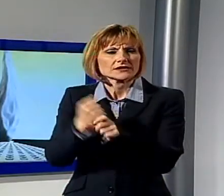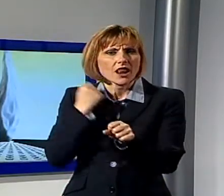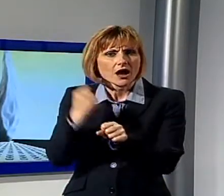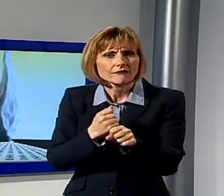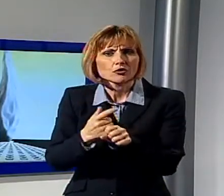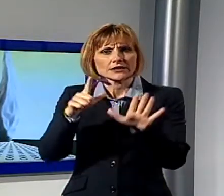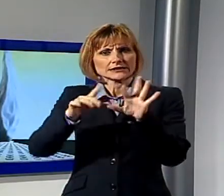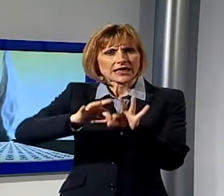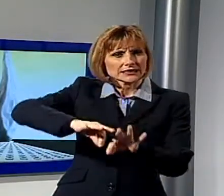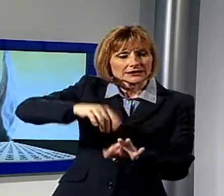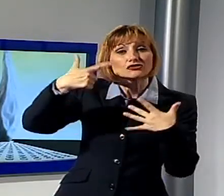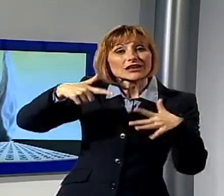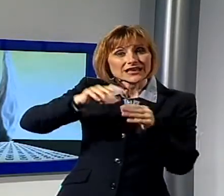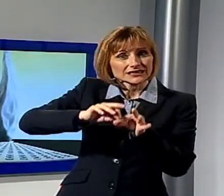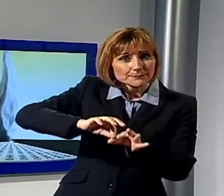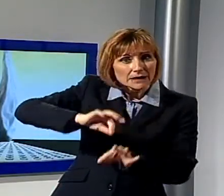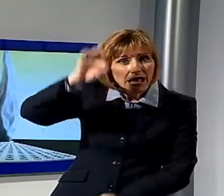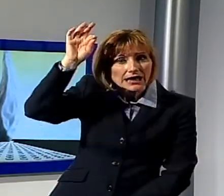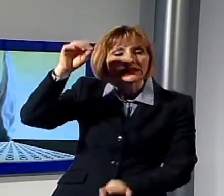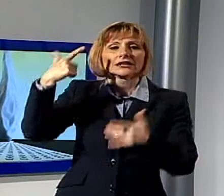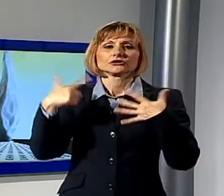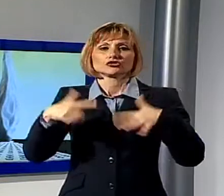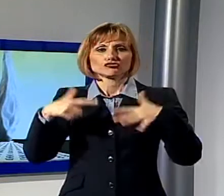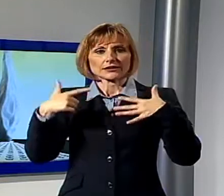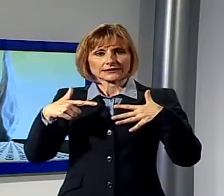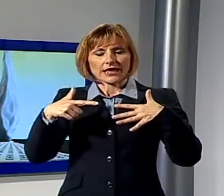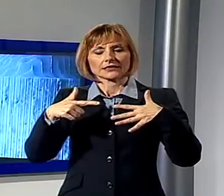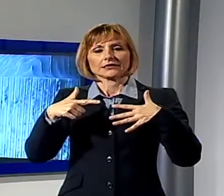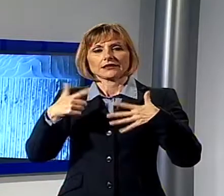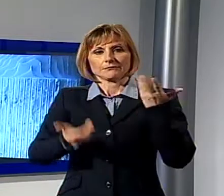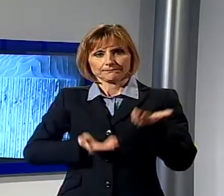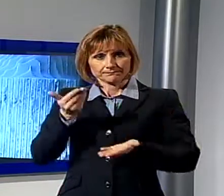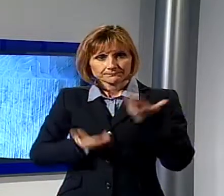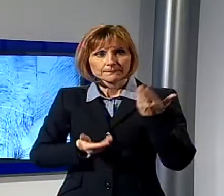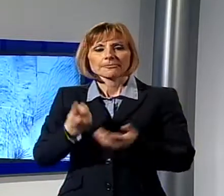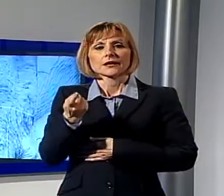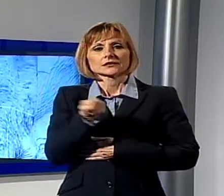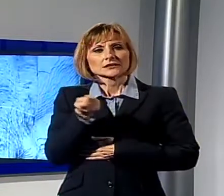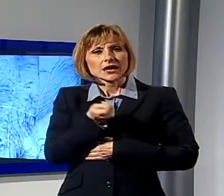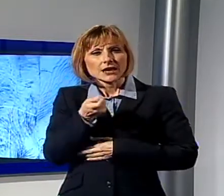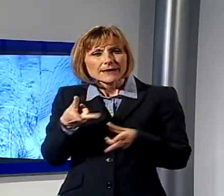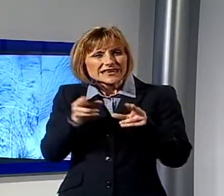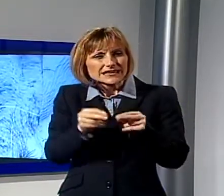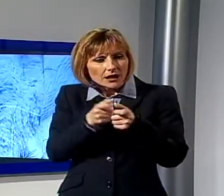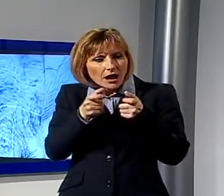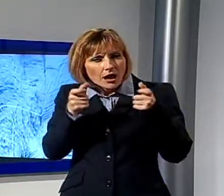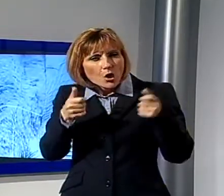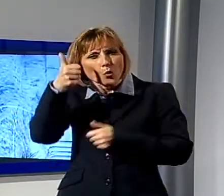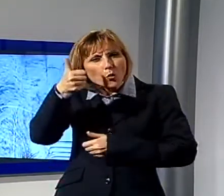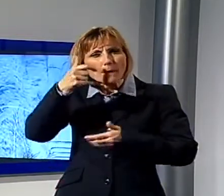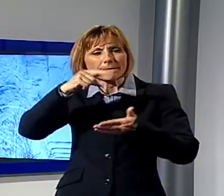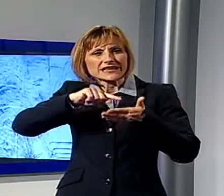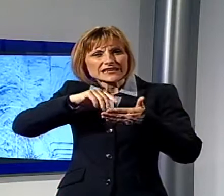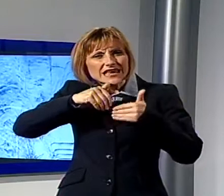17 tonnellate di peso, un seme d'arancia ingrandito di 1 miliardo e 500 milioni di volte. La